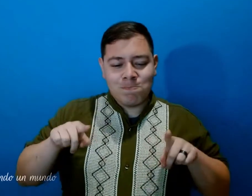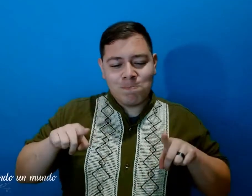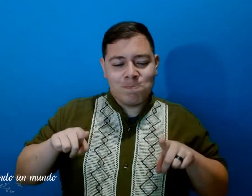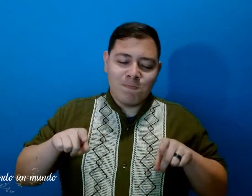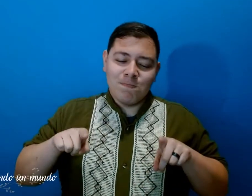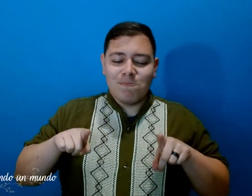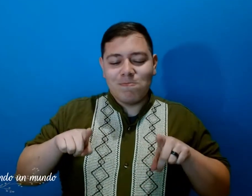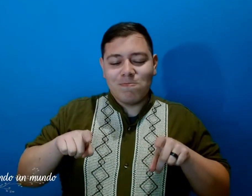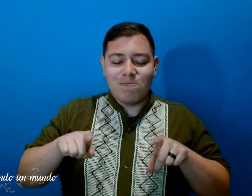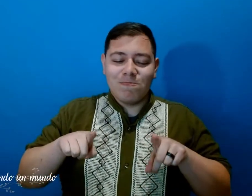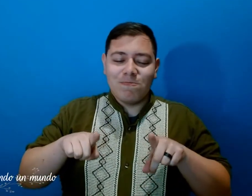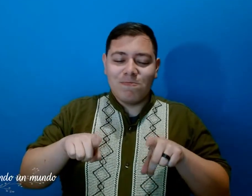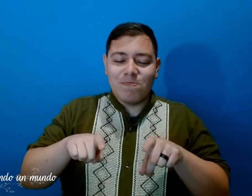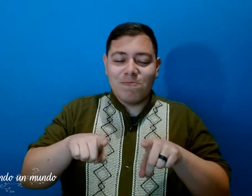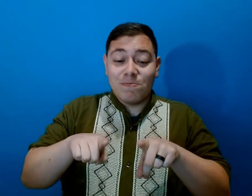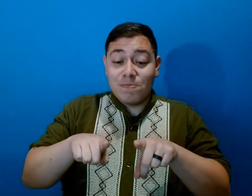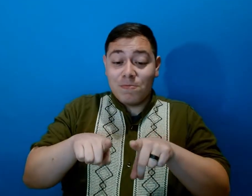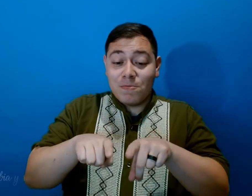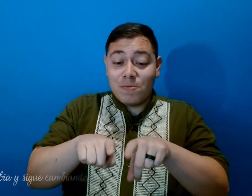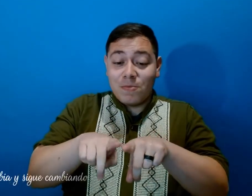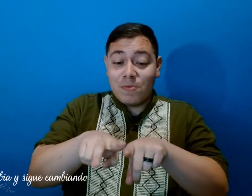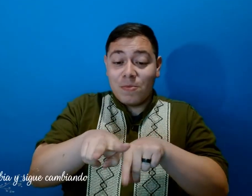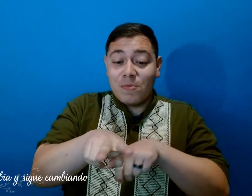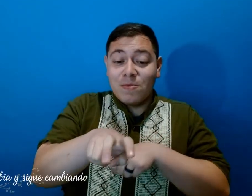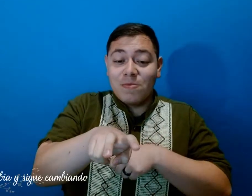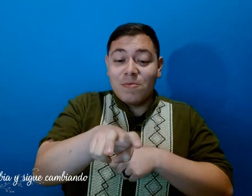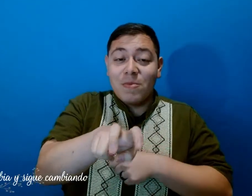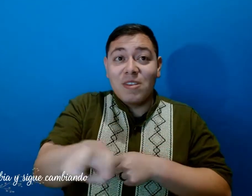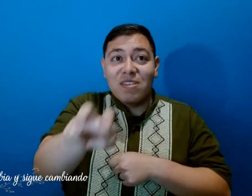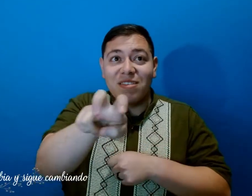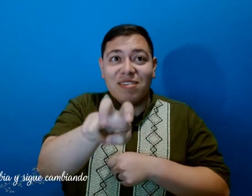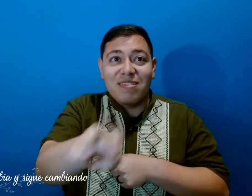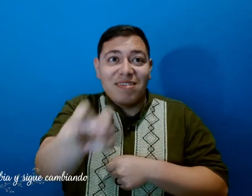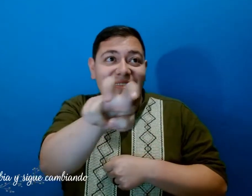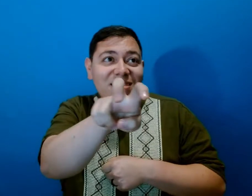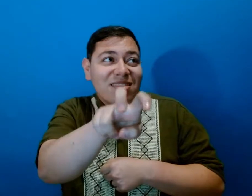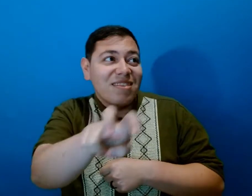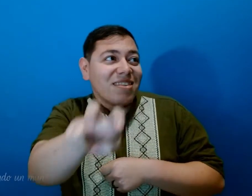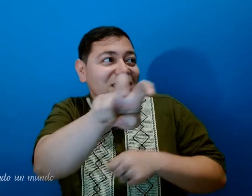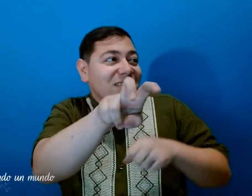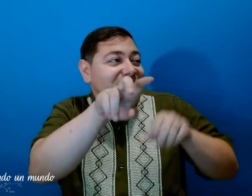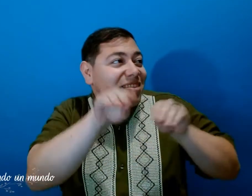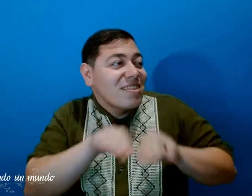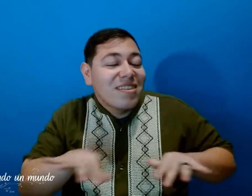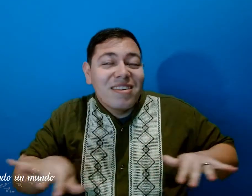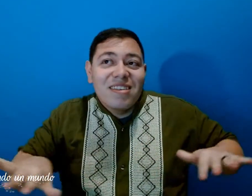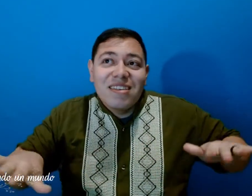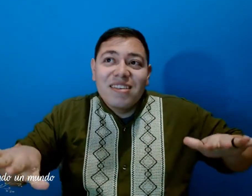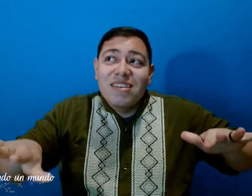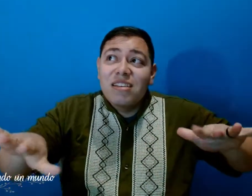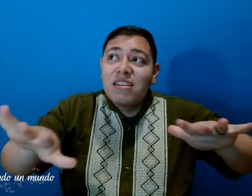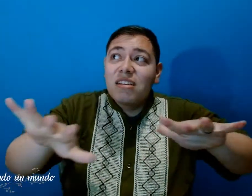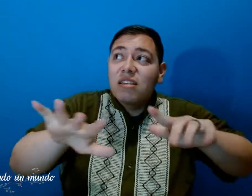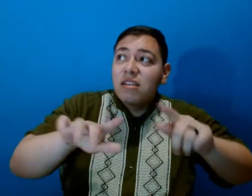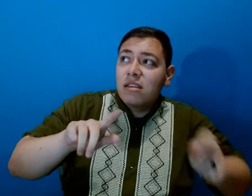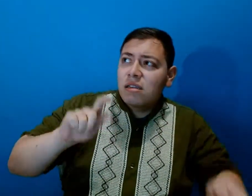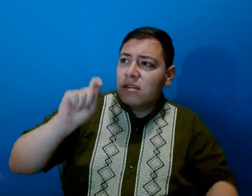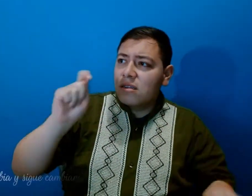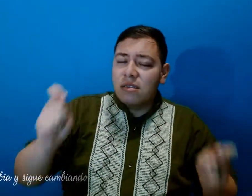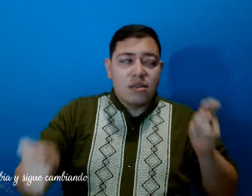navegando un mundo que cambia y sigue cambiando Y navegando un mundo que cambia